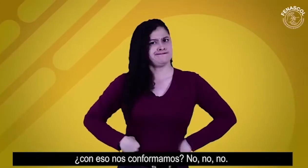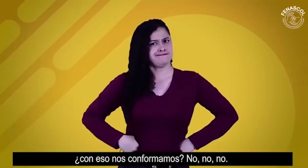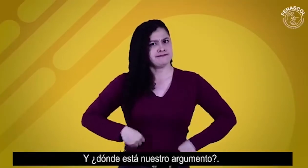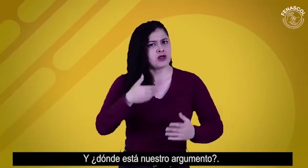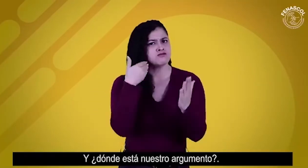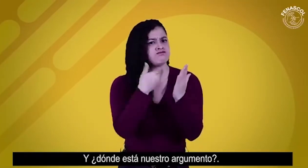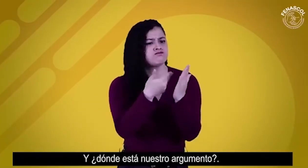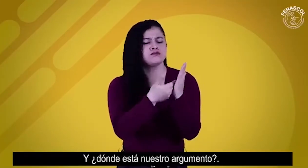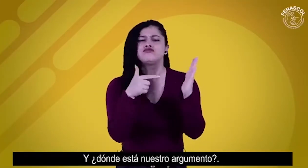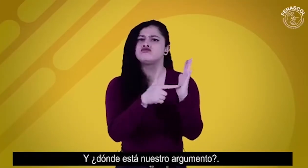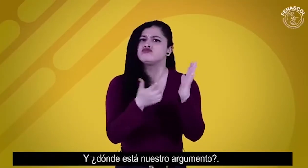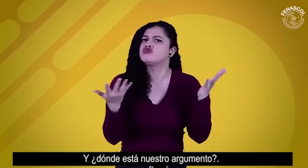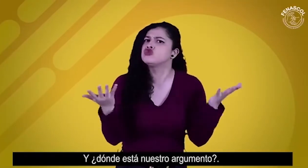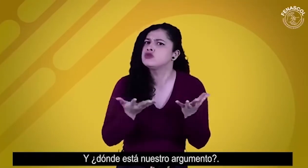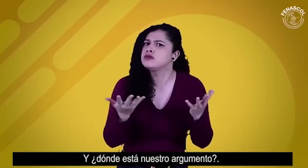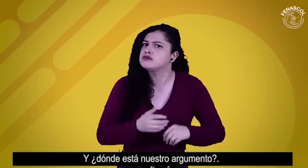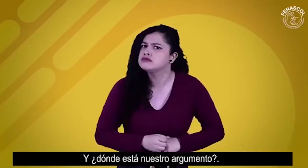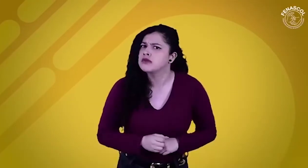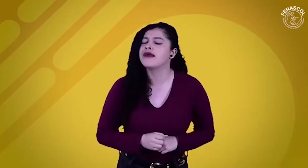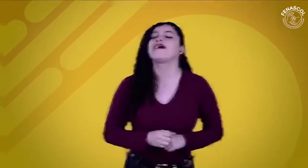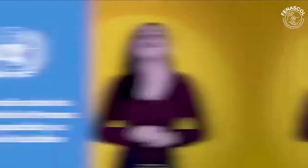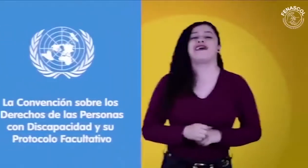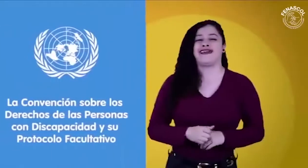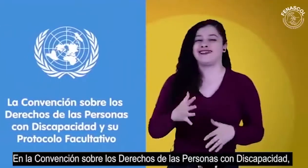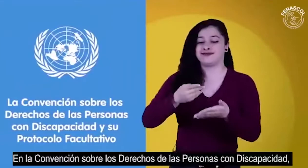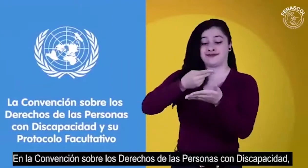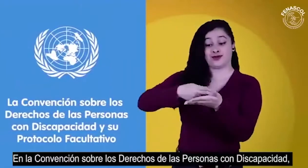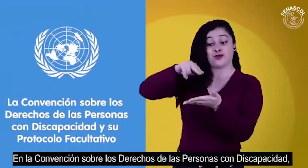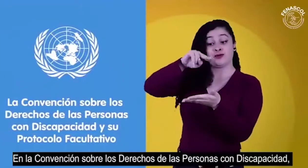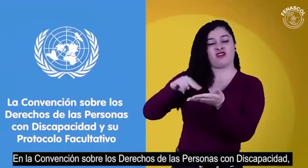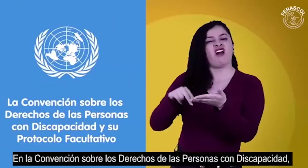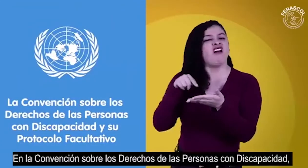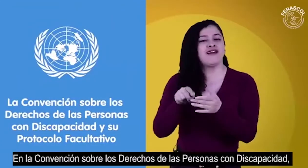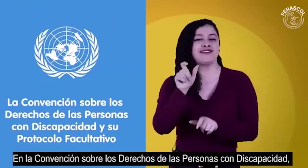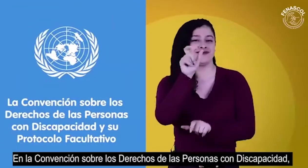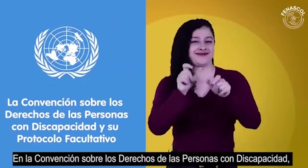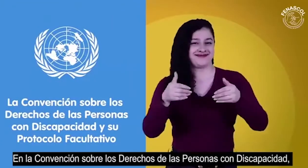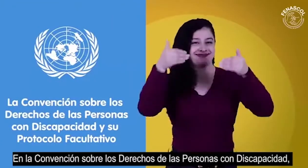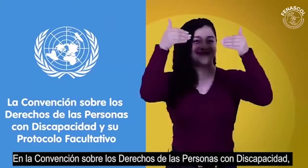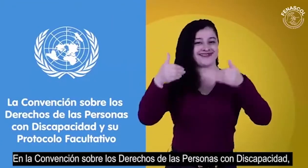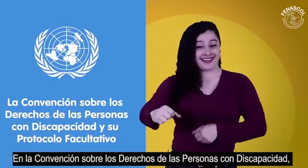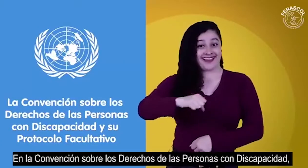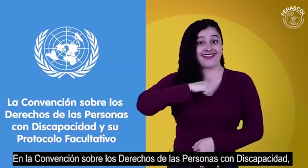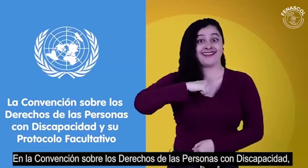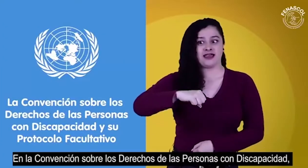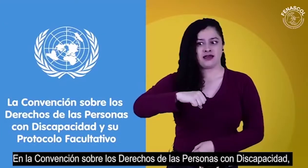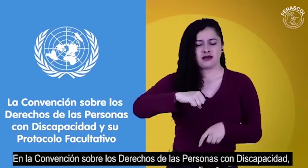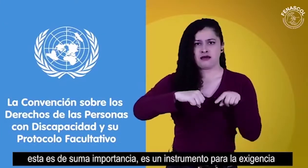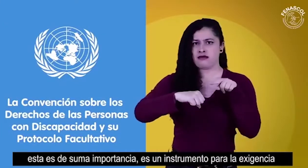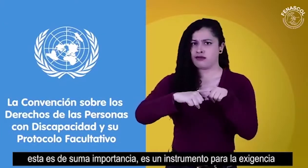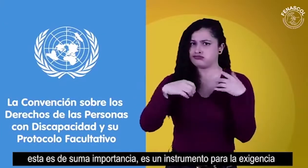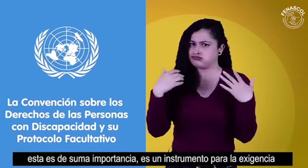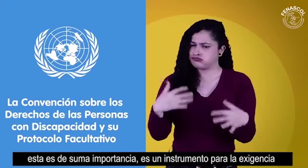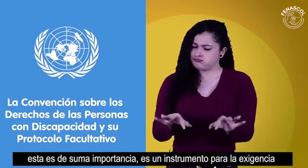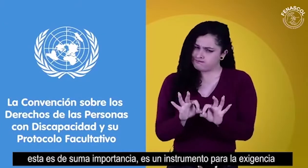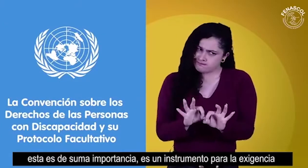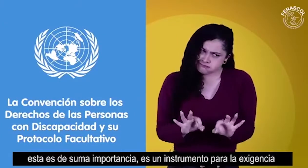dónde está nuestro argumento? En la Convención sobre los Derechos de las Personas con Discapacidad. Esta es de suma importancia. Es un